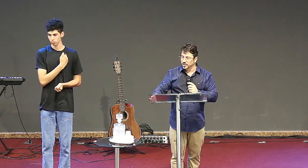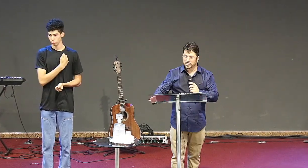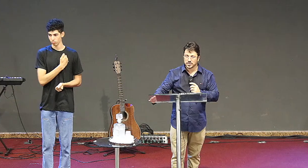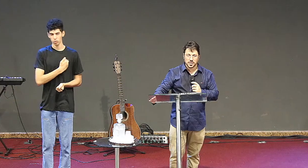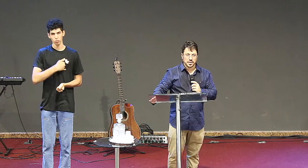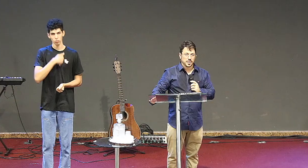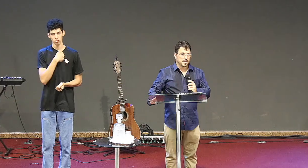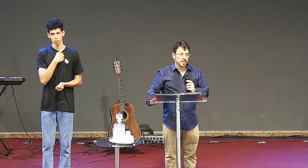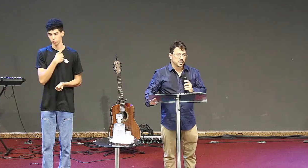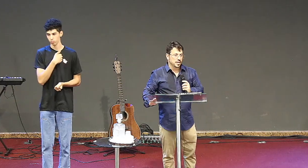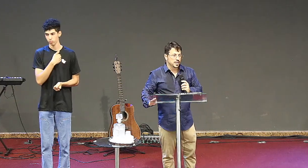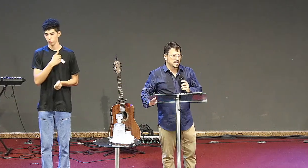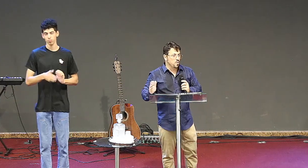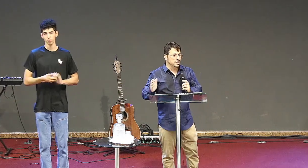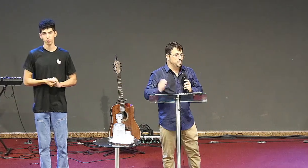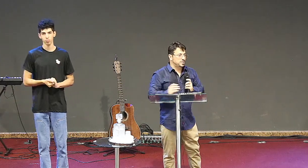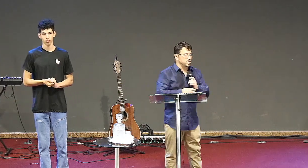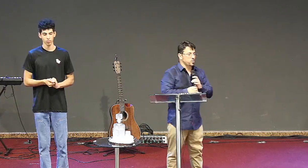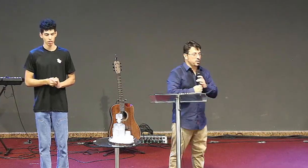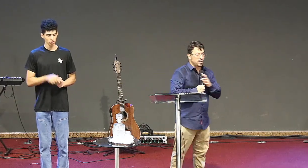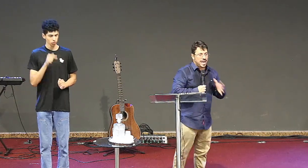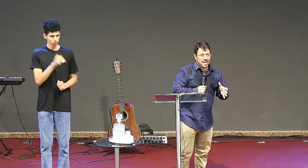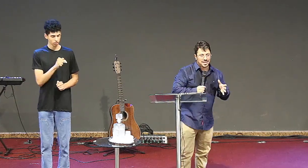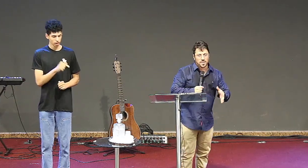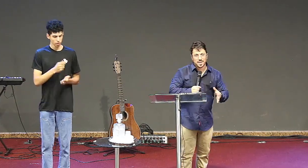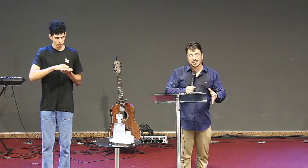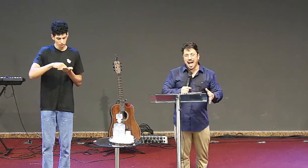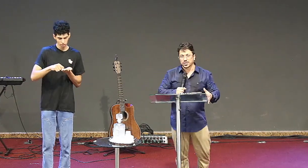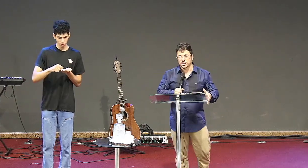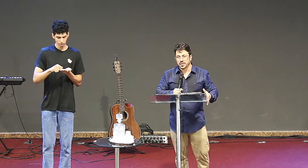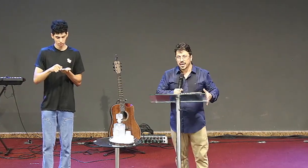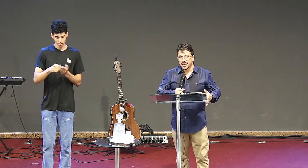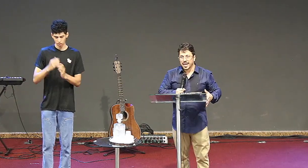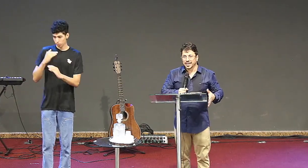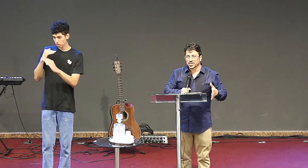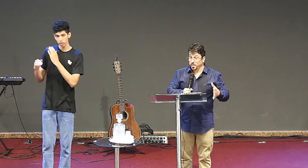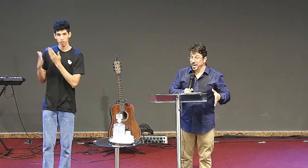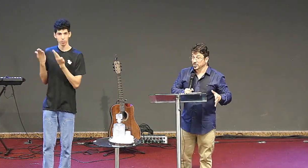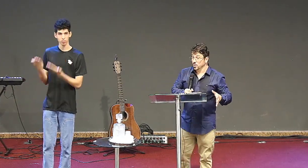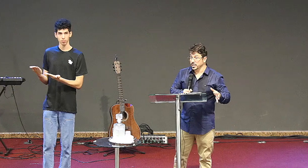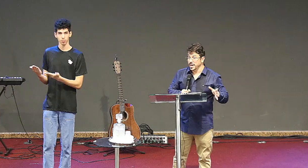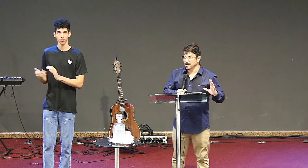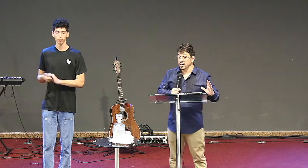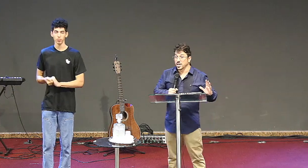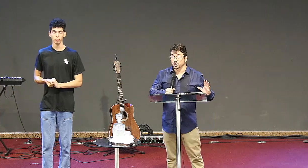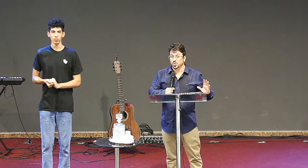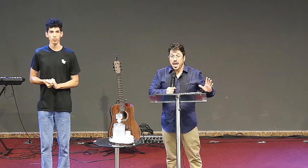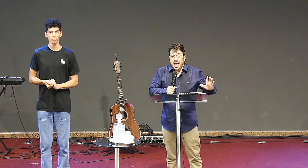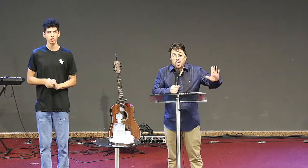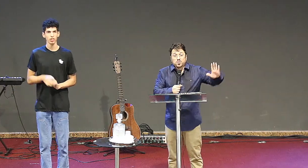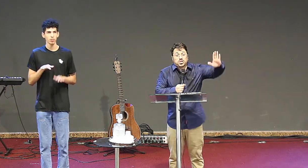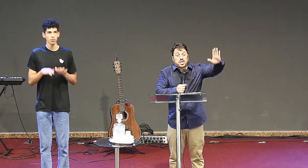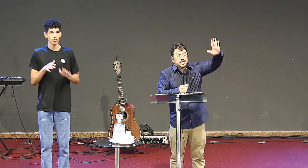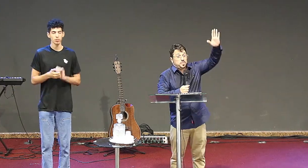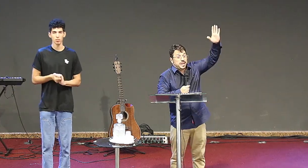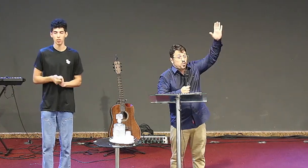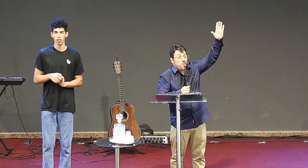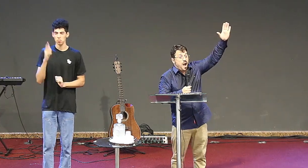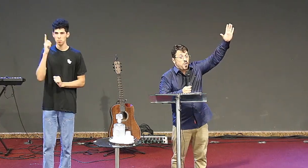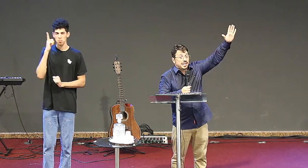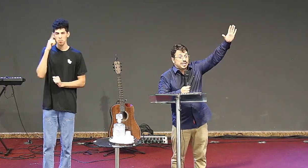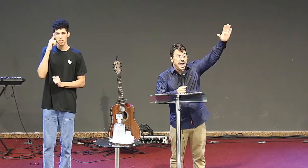escreva. E algumas pessoas, quando leem essa passagem, elas pensam que esse anjo é um ser